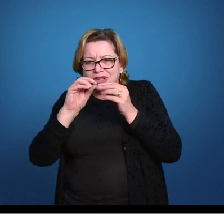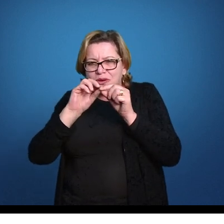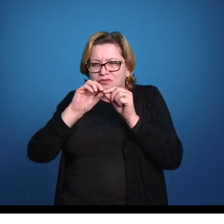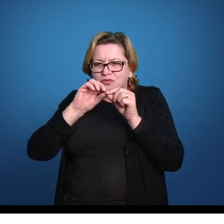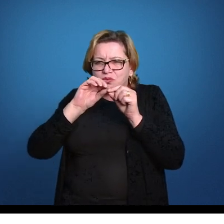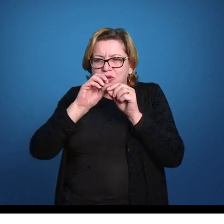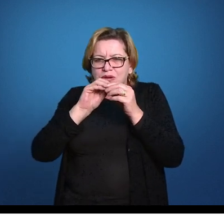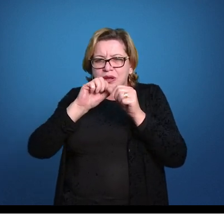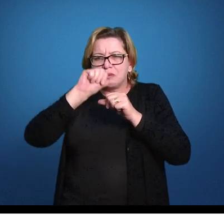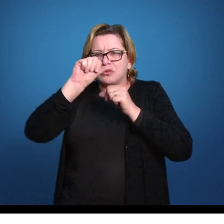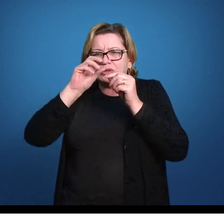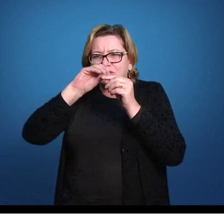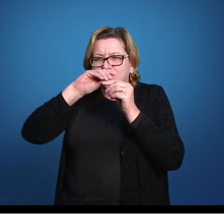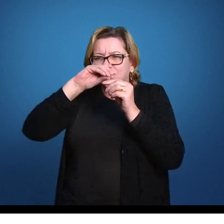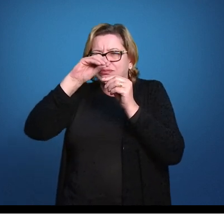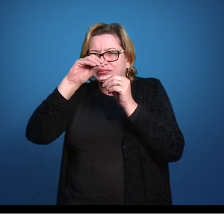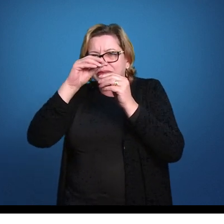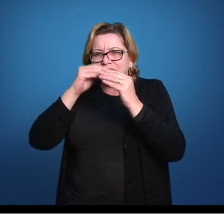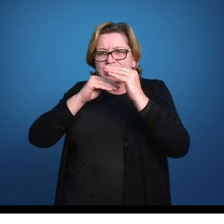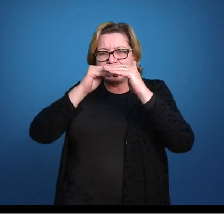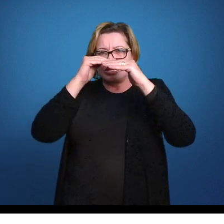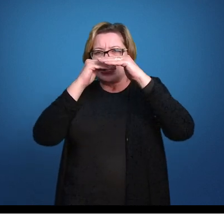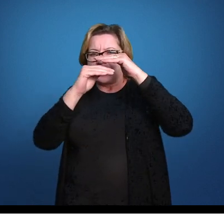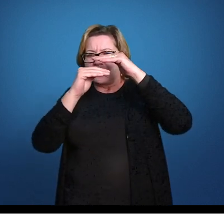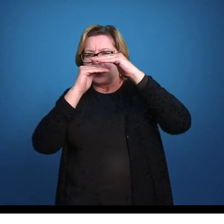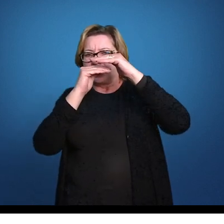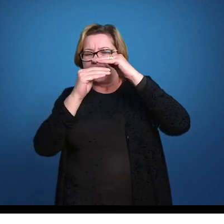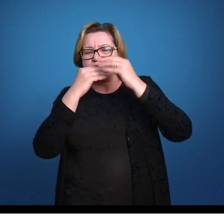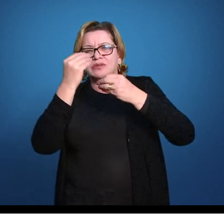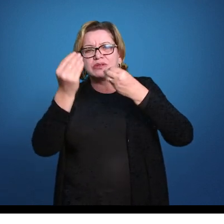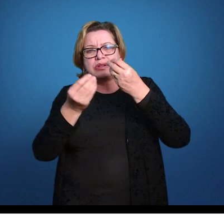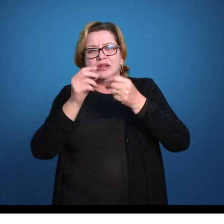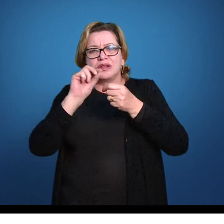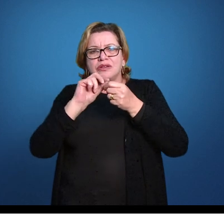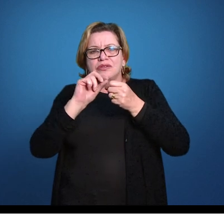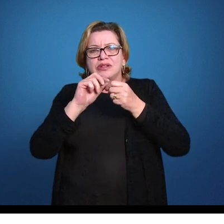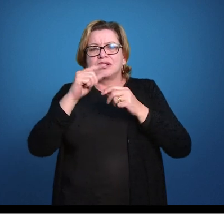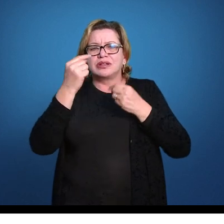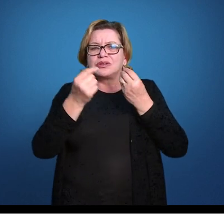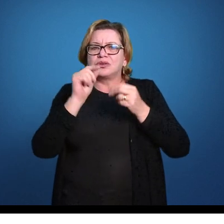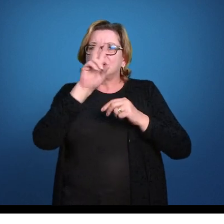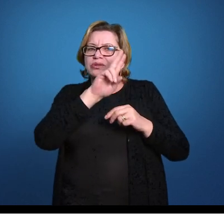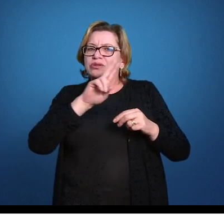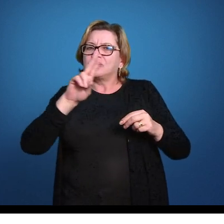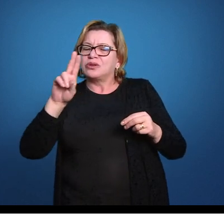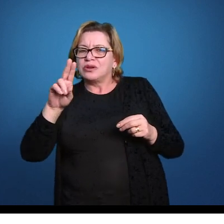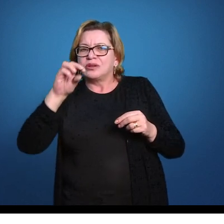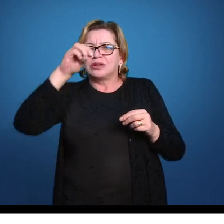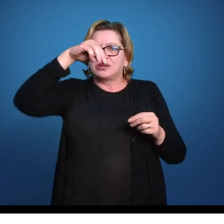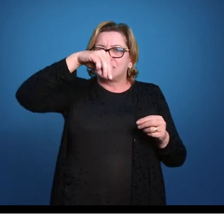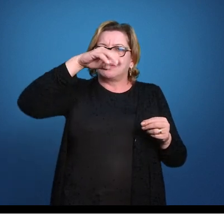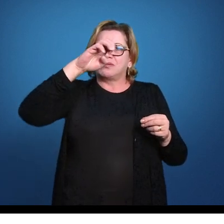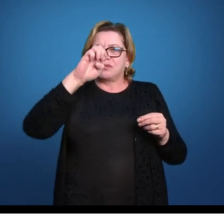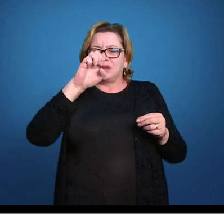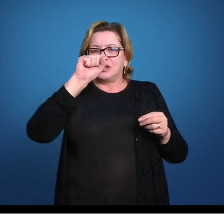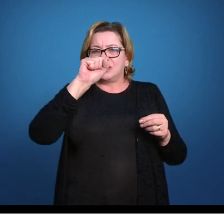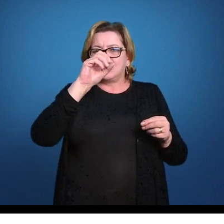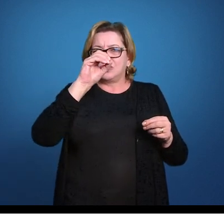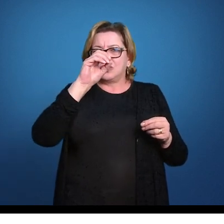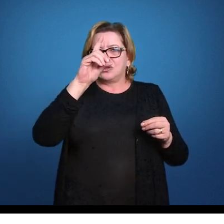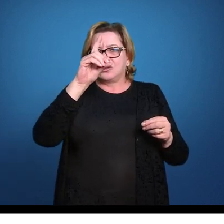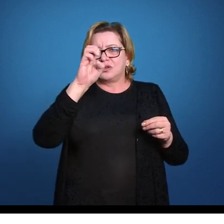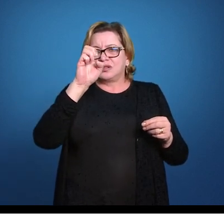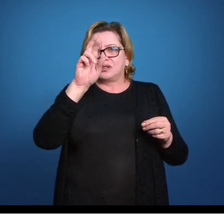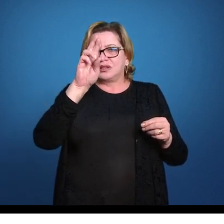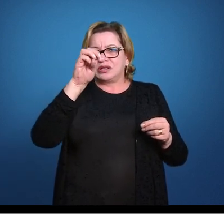transformam em células que vão estar entre a ecto e a endo, formando então o que a gente chama de mesoderme. Já